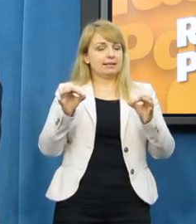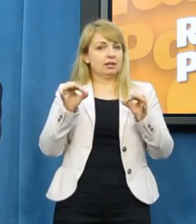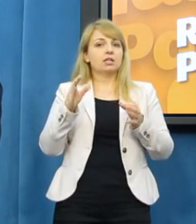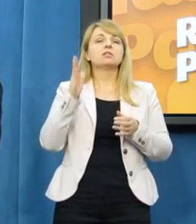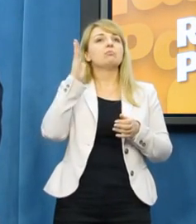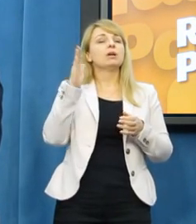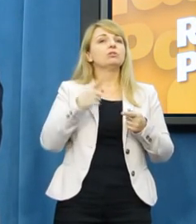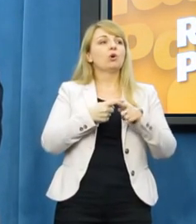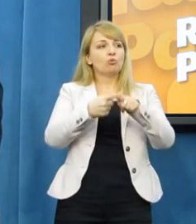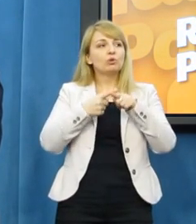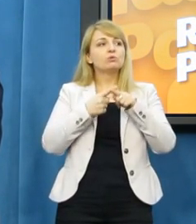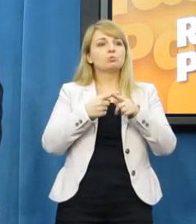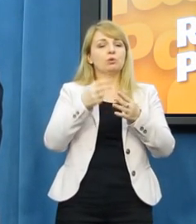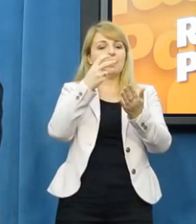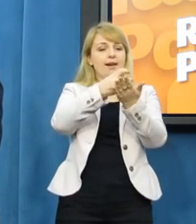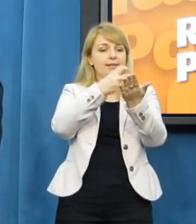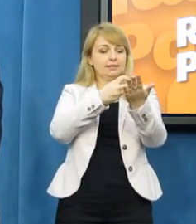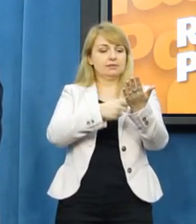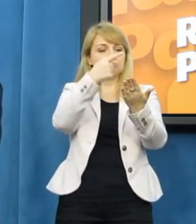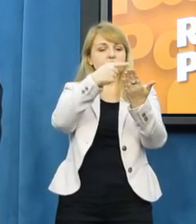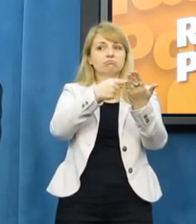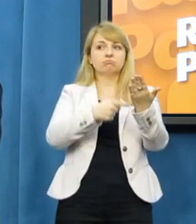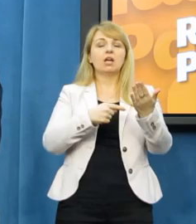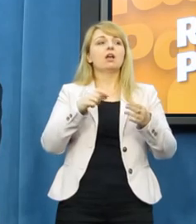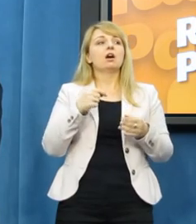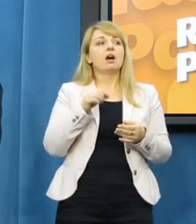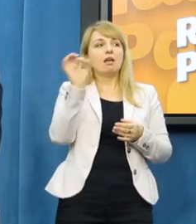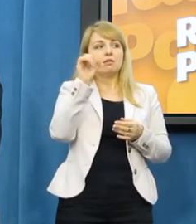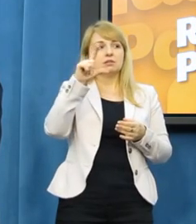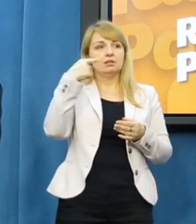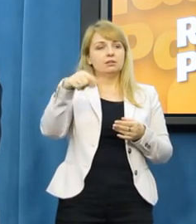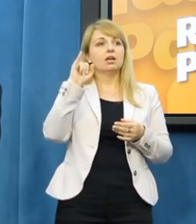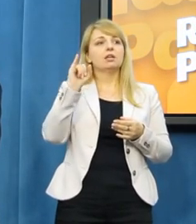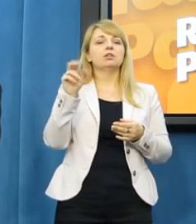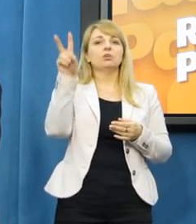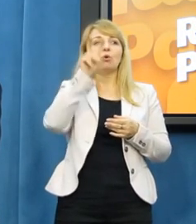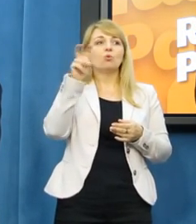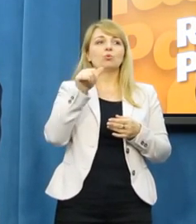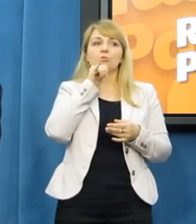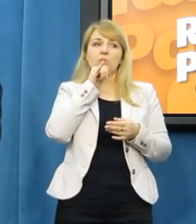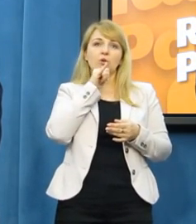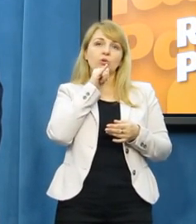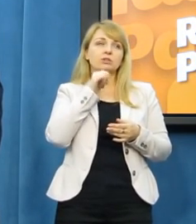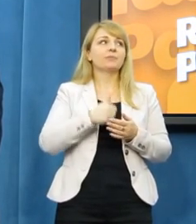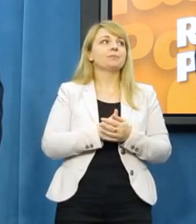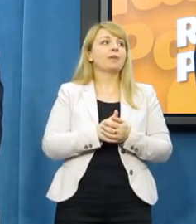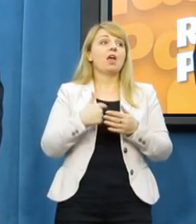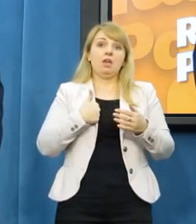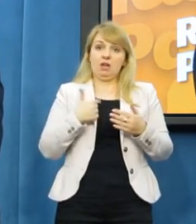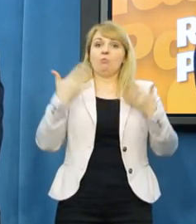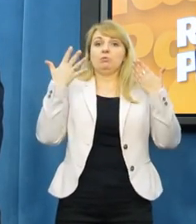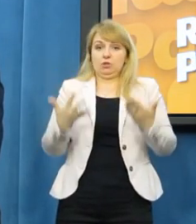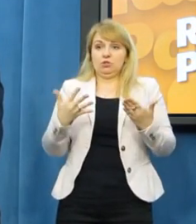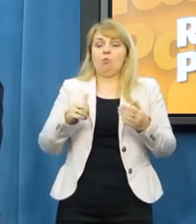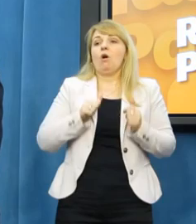listy do Europarlamentu, SZP i ruch Palikota? No, ja bym chciał, żeby tak było.